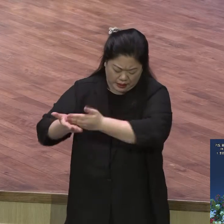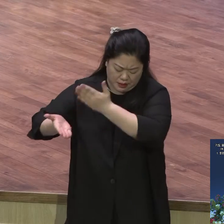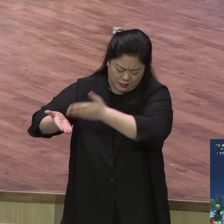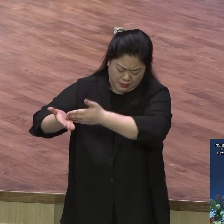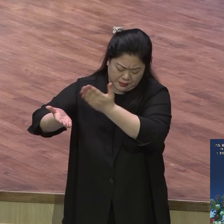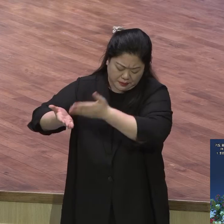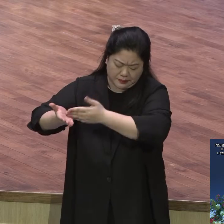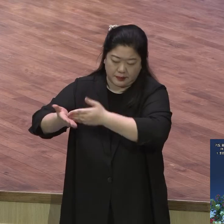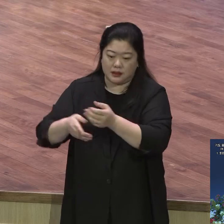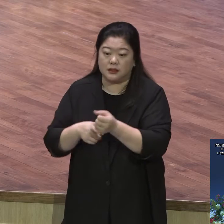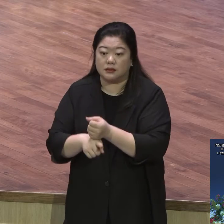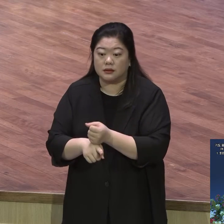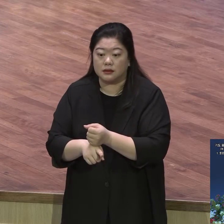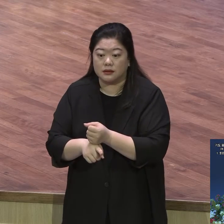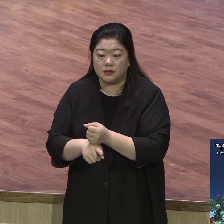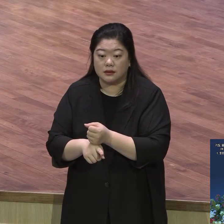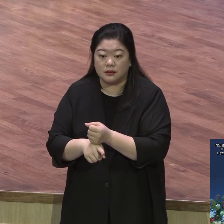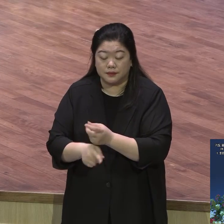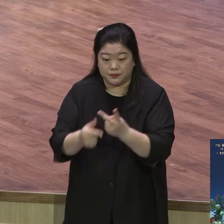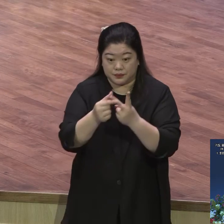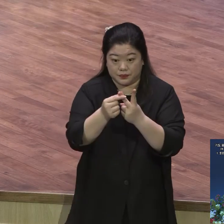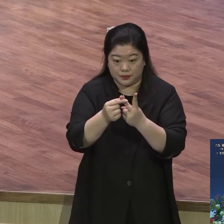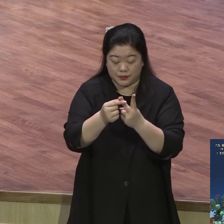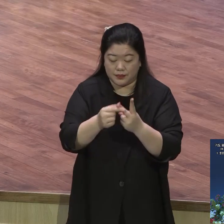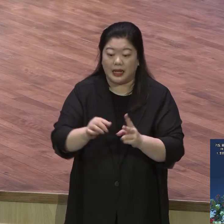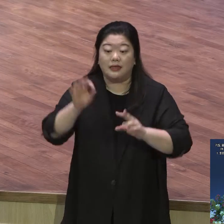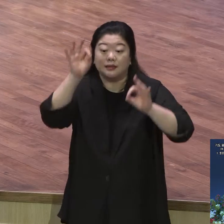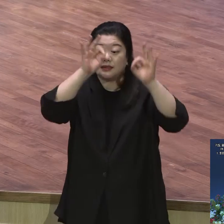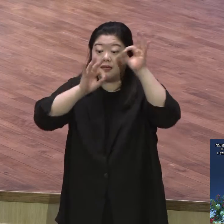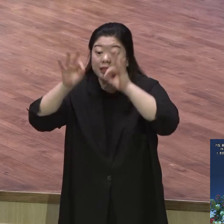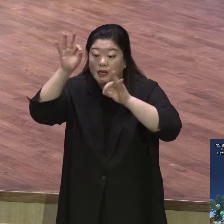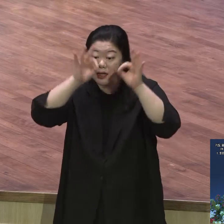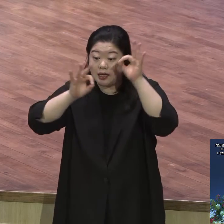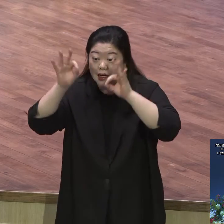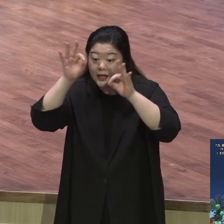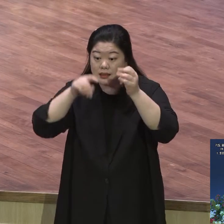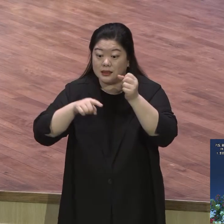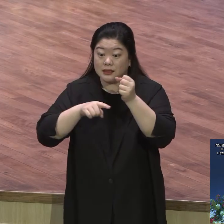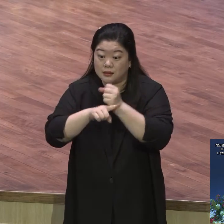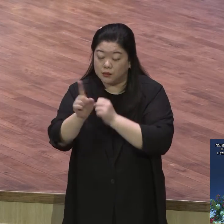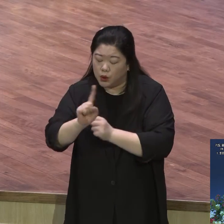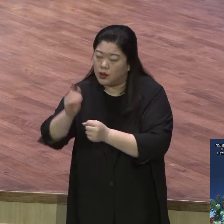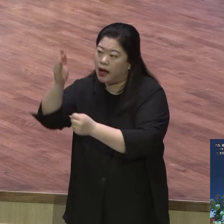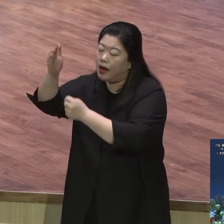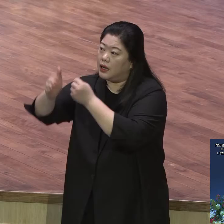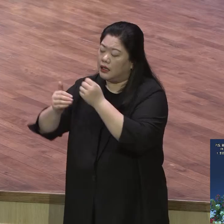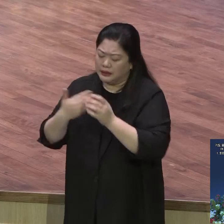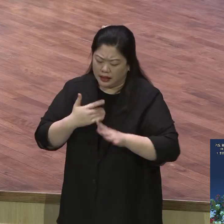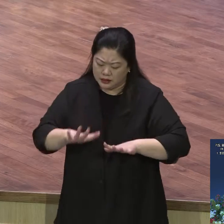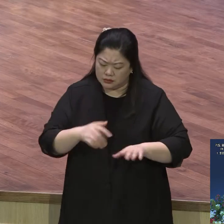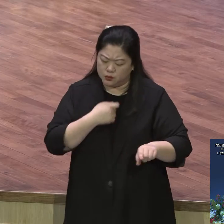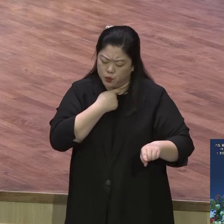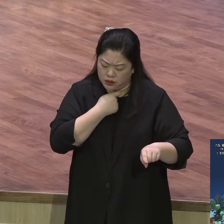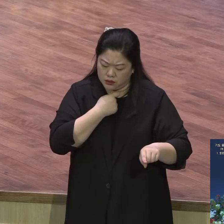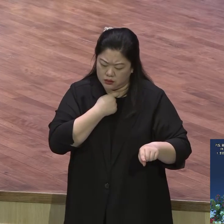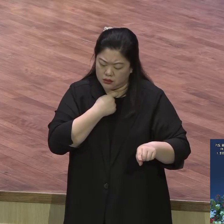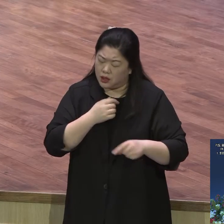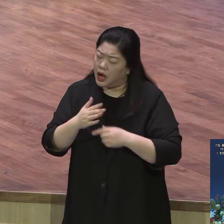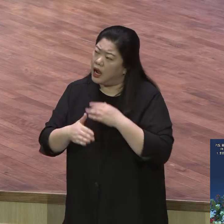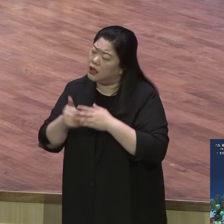찾아라 이 말은 우리의 원하는 바가 하나님의 뜻과 교획에 맞나 안 맞나 하나님의 뜻과 교획에